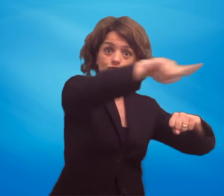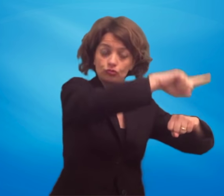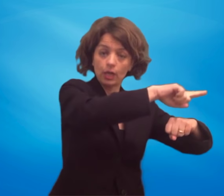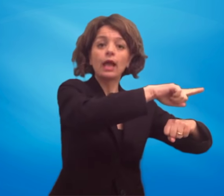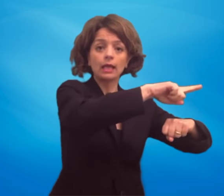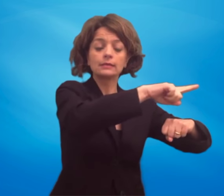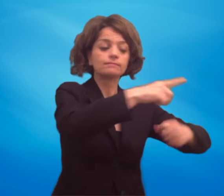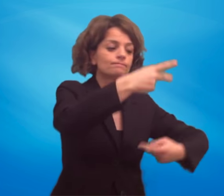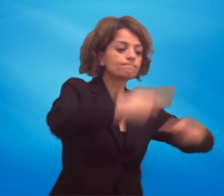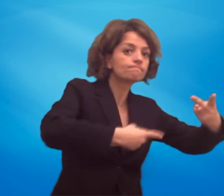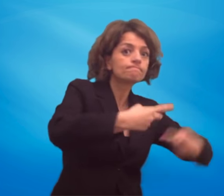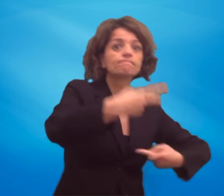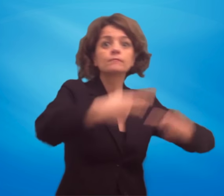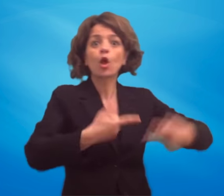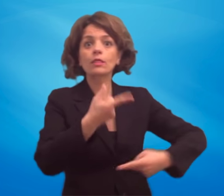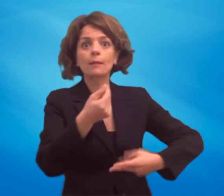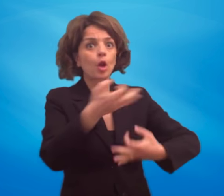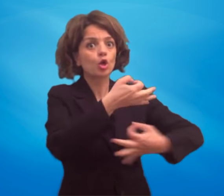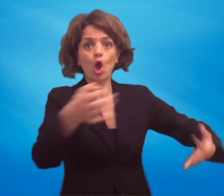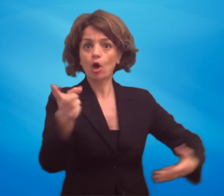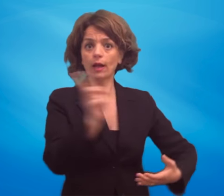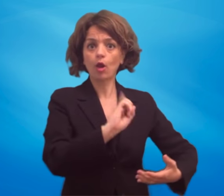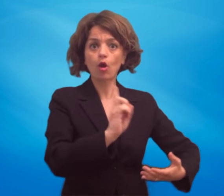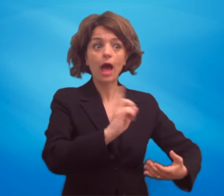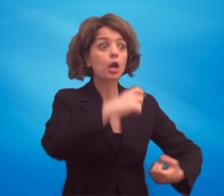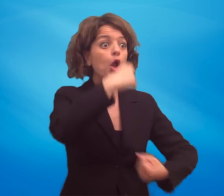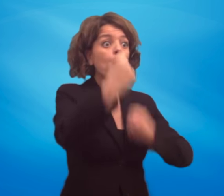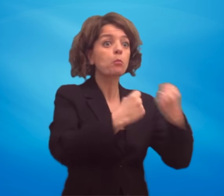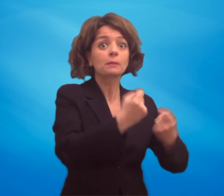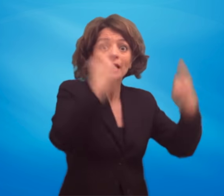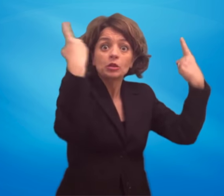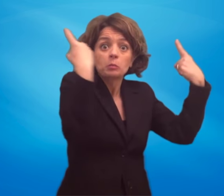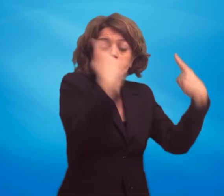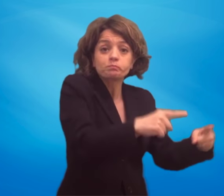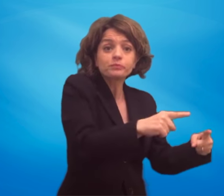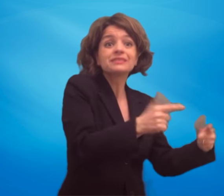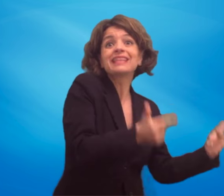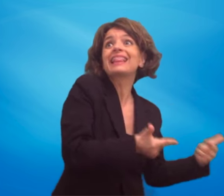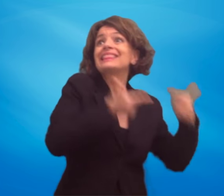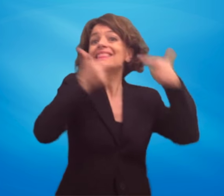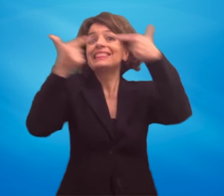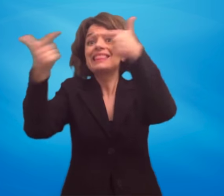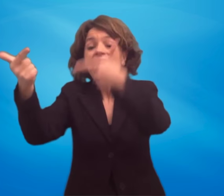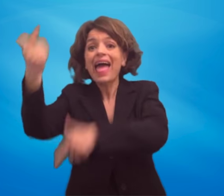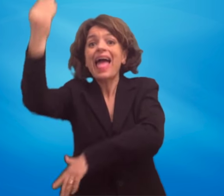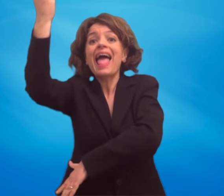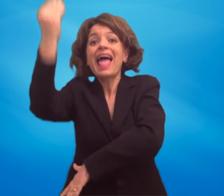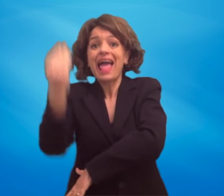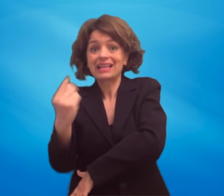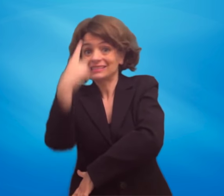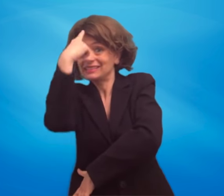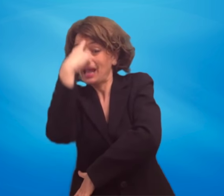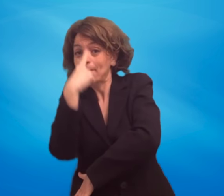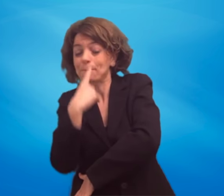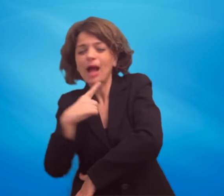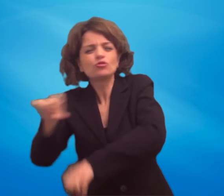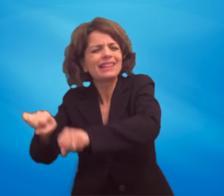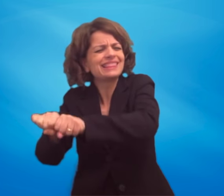contabili e comportamenti tali da arrecare gravissimo pregiudizio all'ente e ai suoi organi